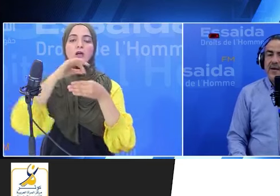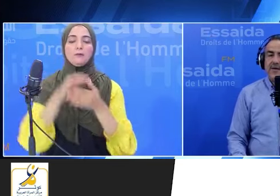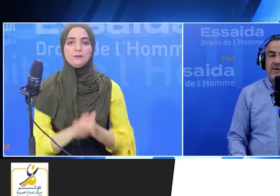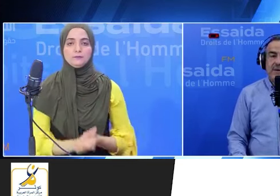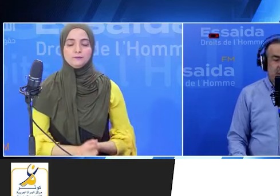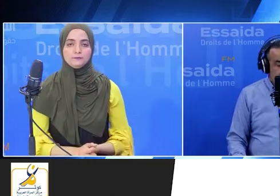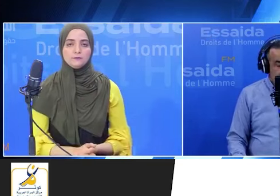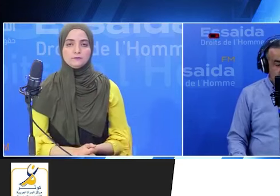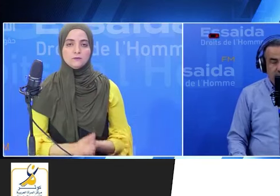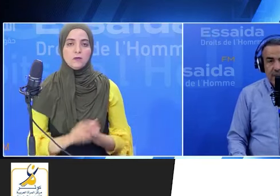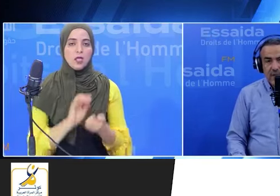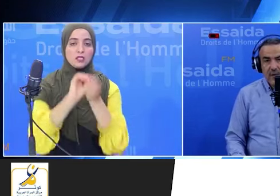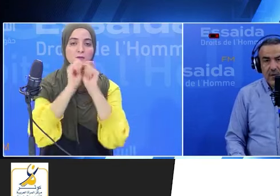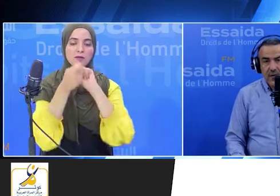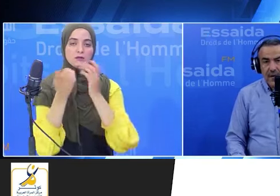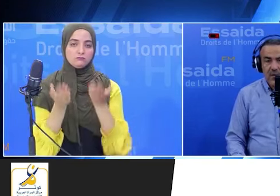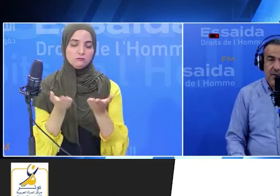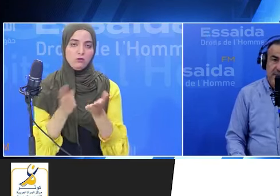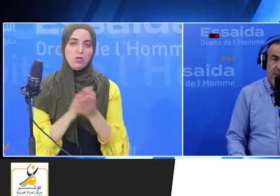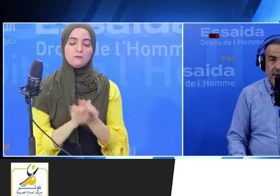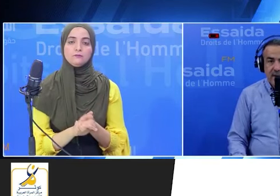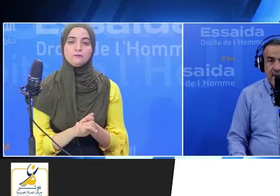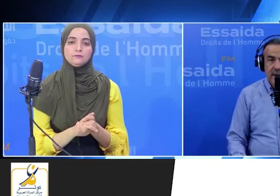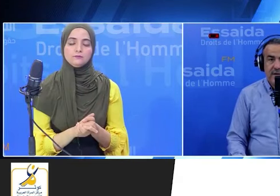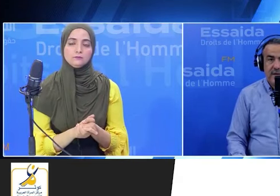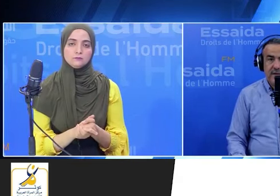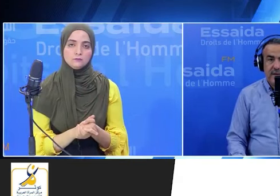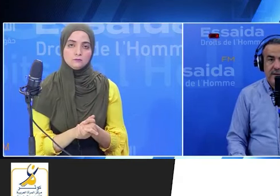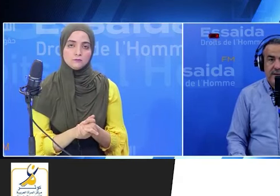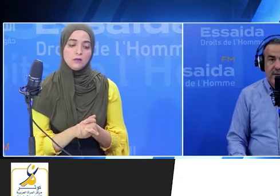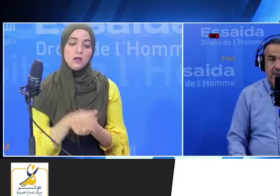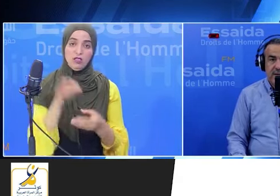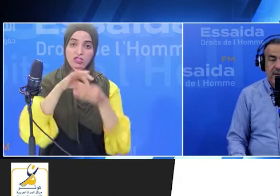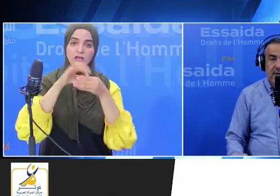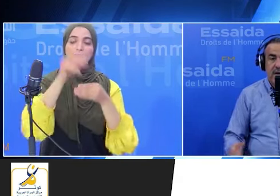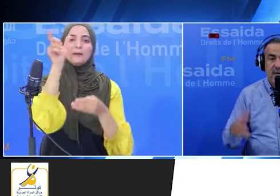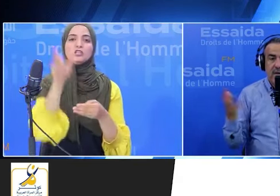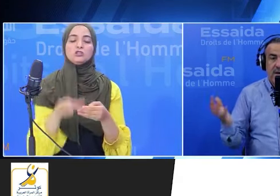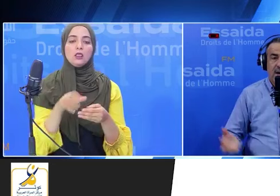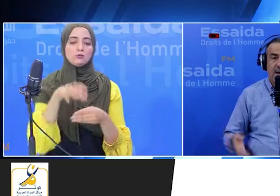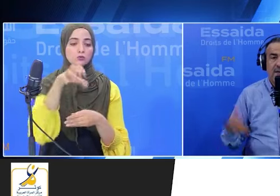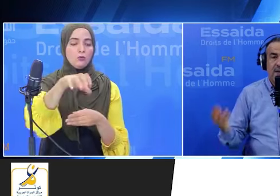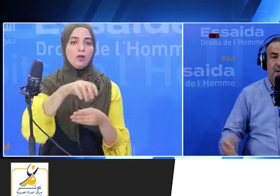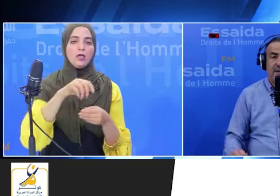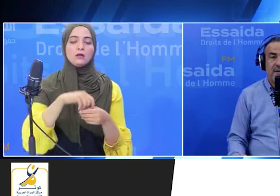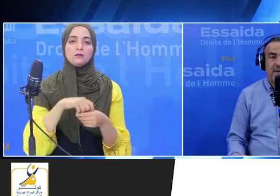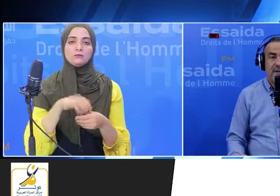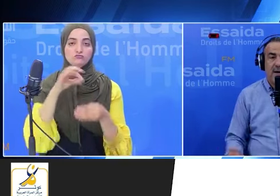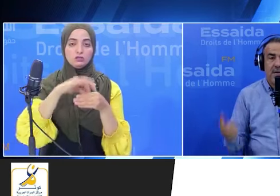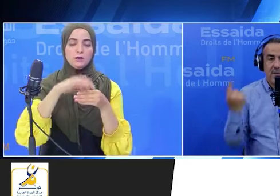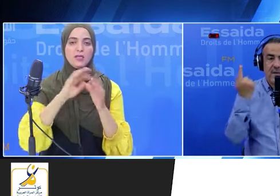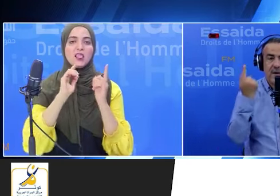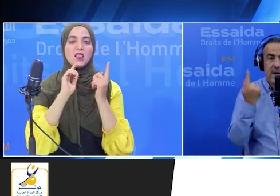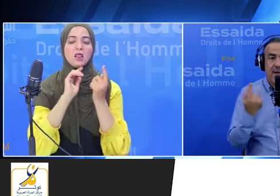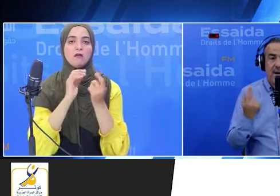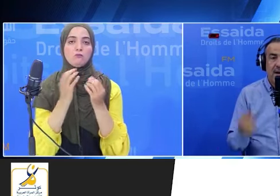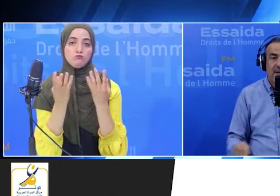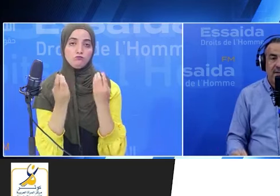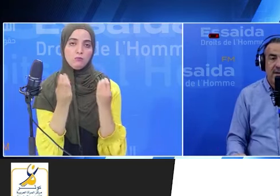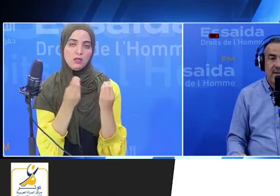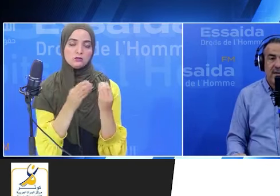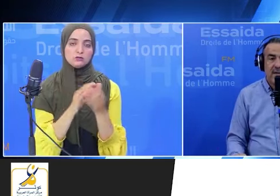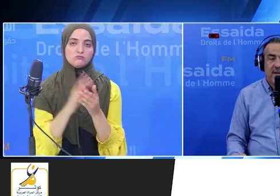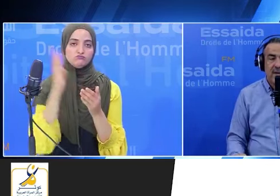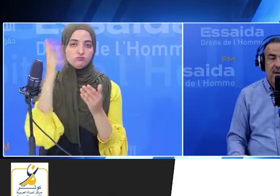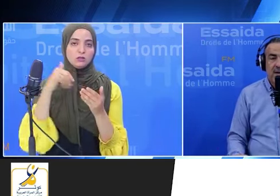شو تبدل طو قلنا اللي هو تبدلو على أساس دوائر أخرى أكثر عدد لأنه ننتخابر على